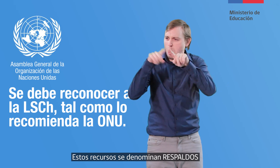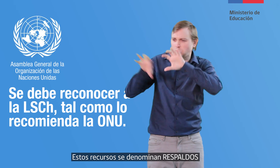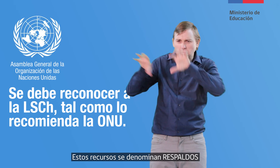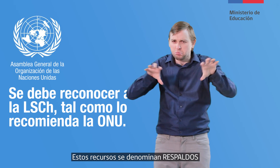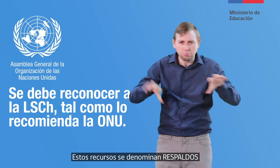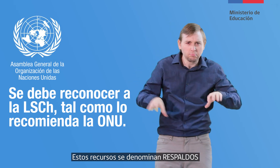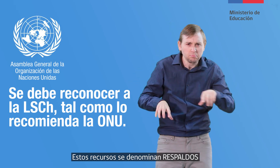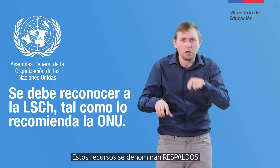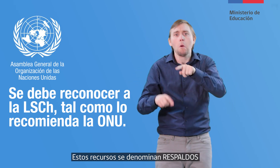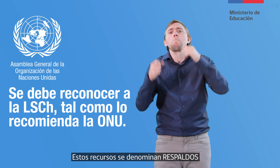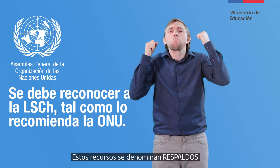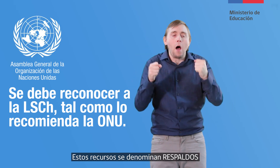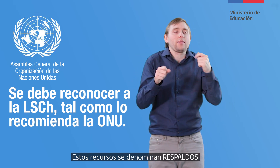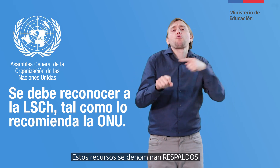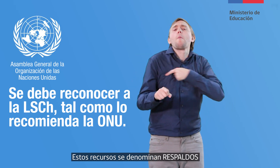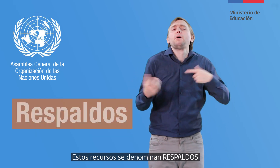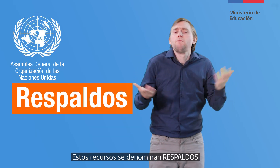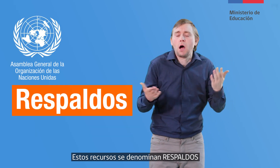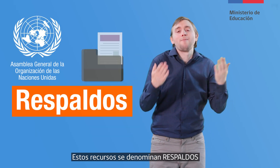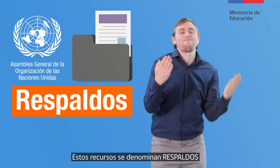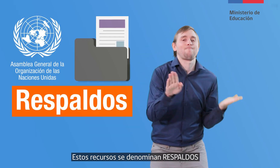Estos recursos se denominan respaldos